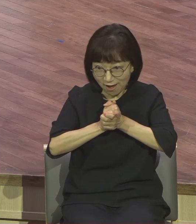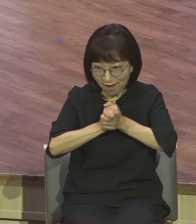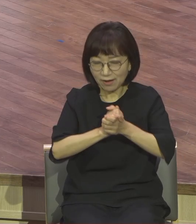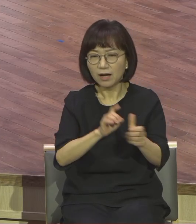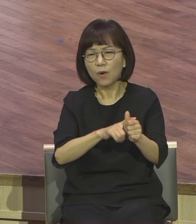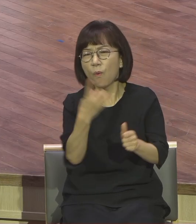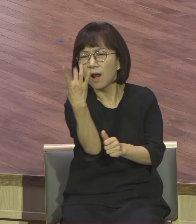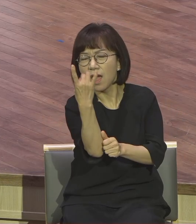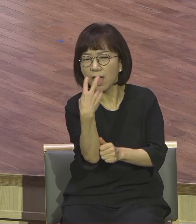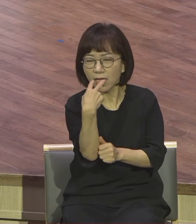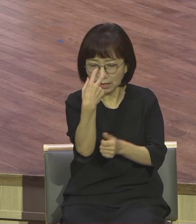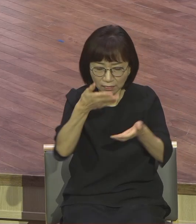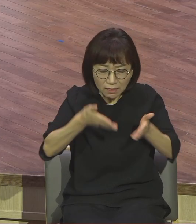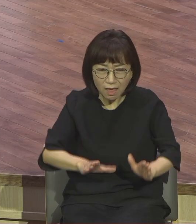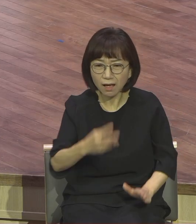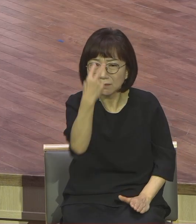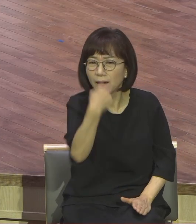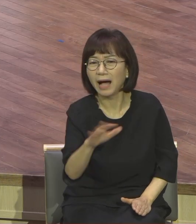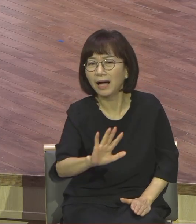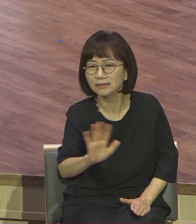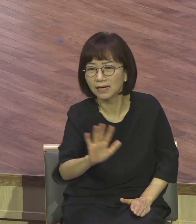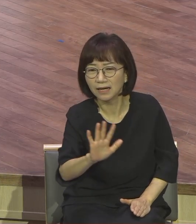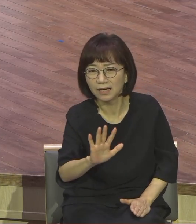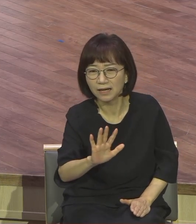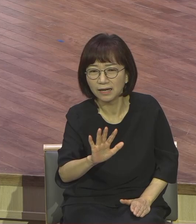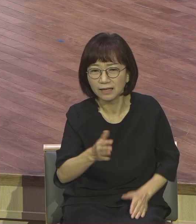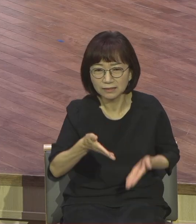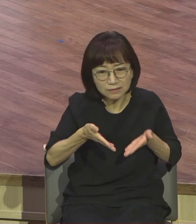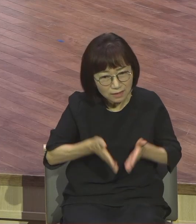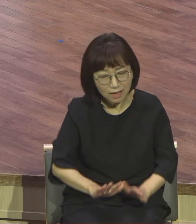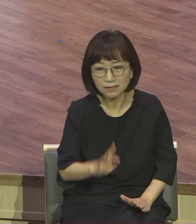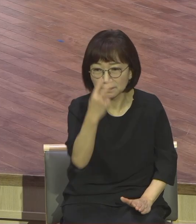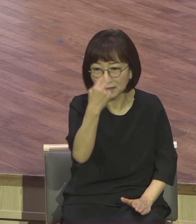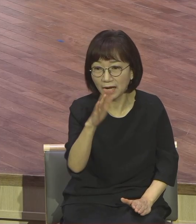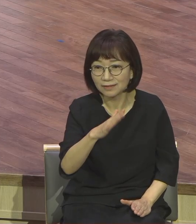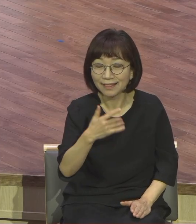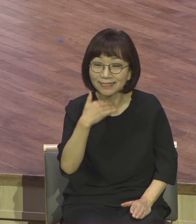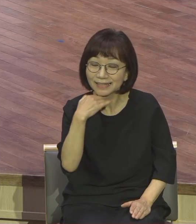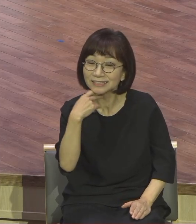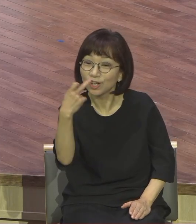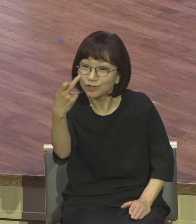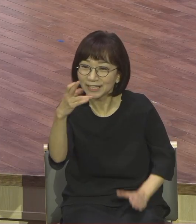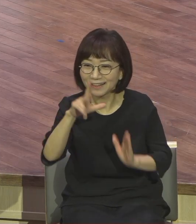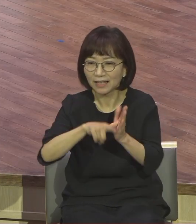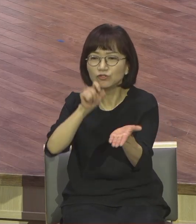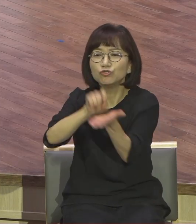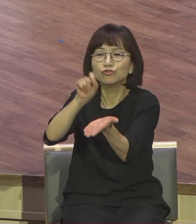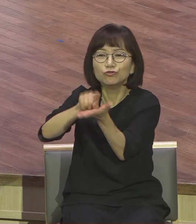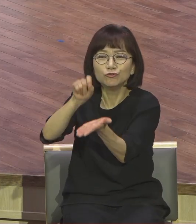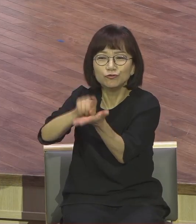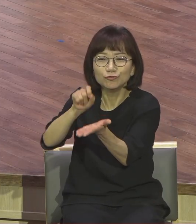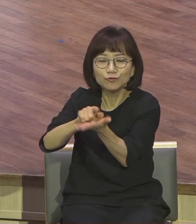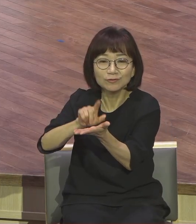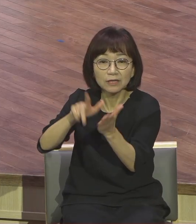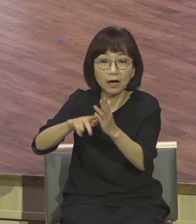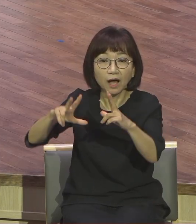맥인이 아니었어요 12살 때 축구하다가 축구공이 바로 그리